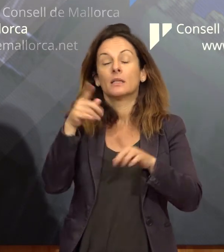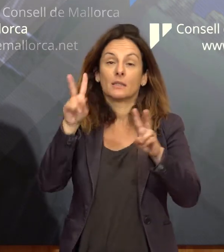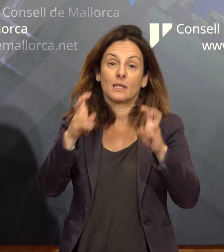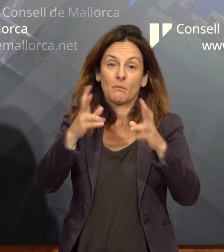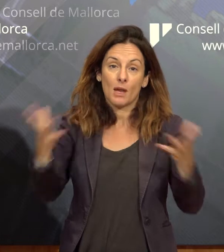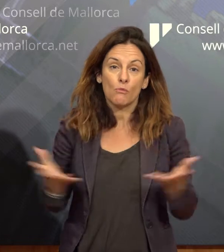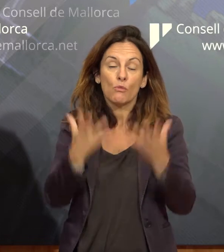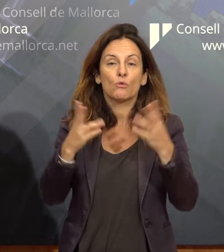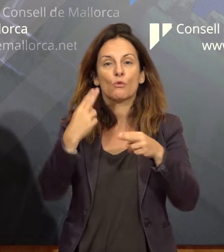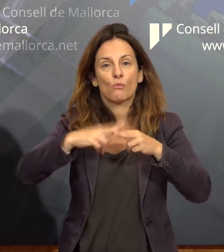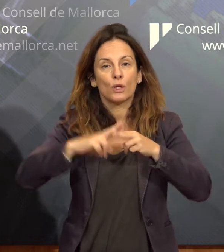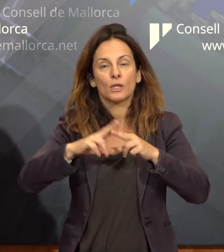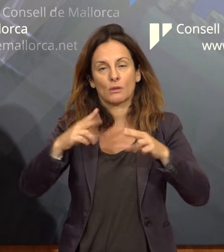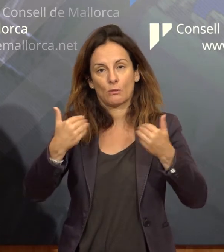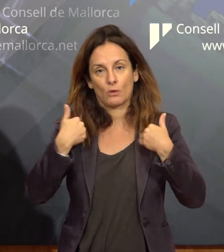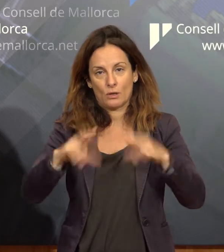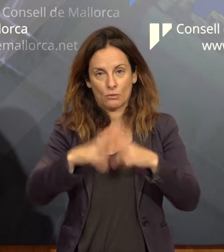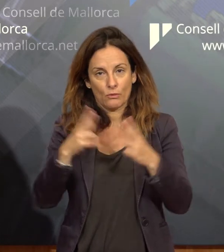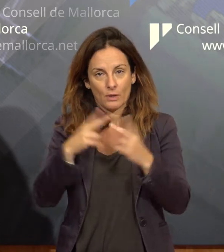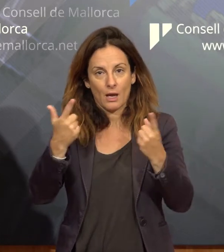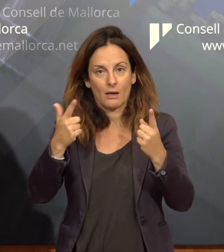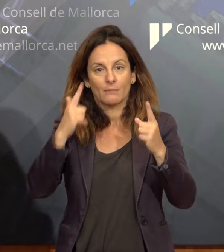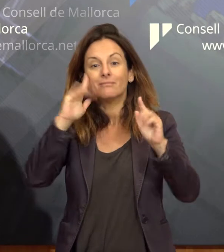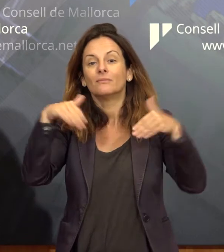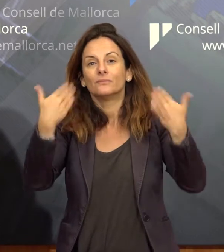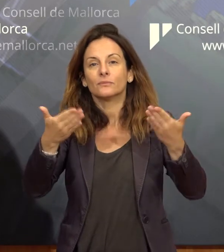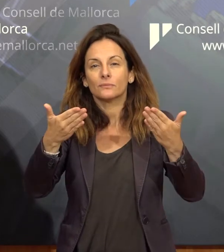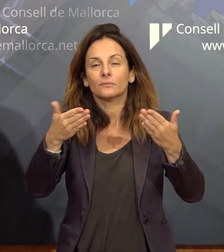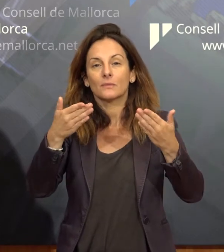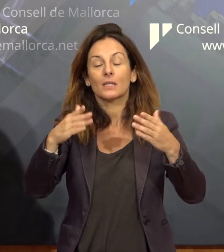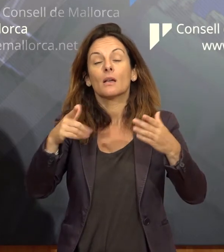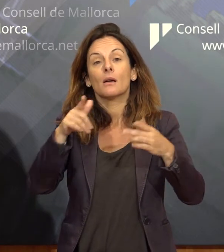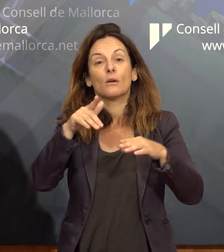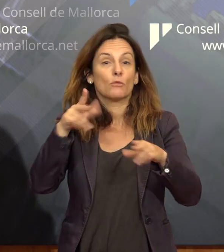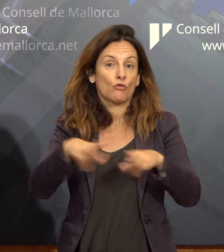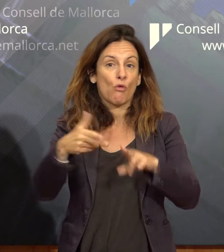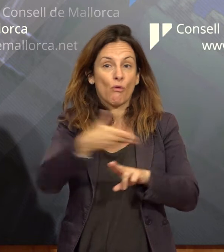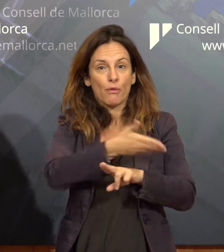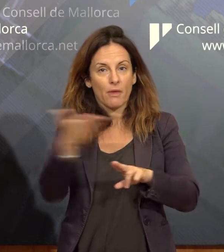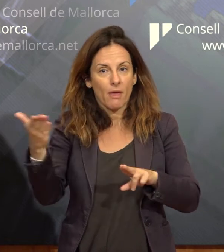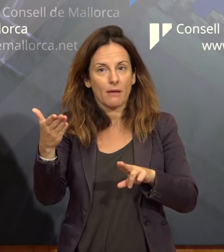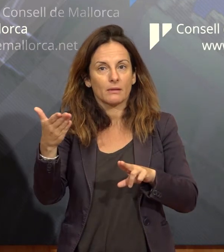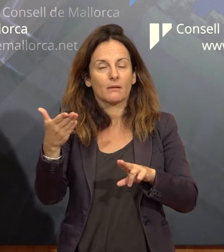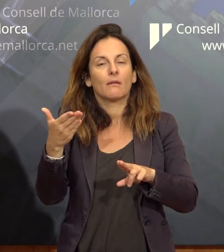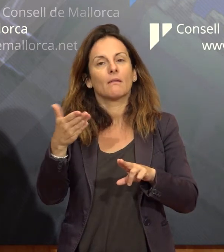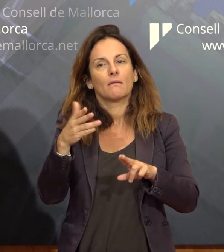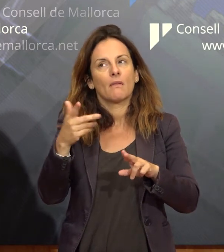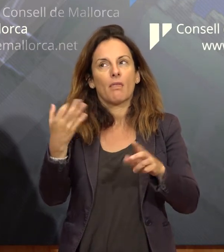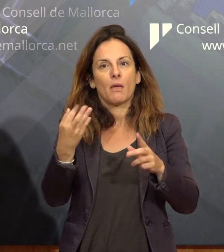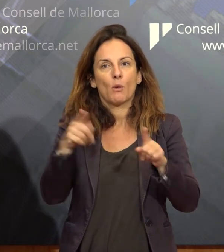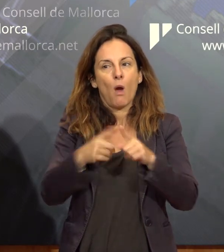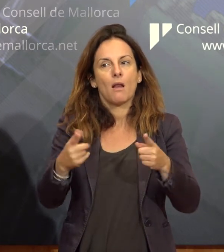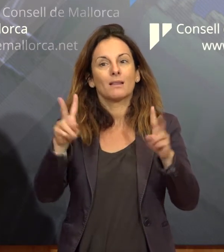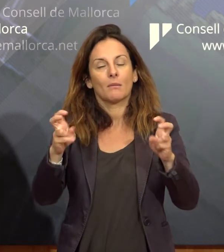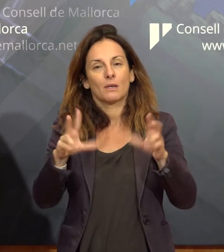una passa cap a l'exterior, cap en el foment de la responsabilitat social a dins de la societat mallorquina. I per